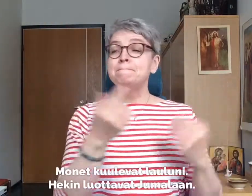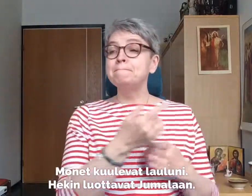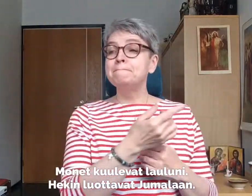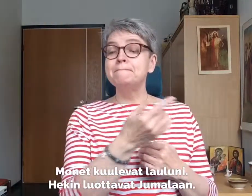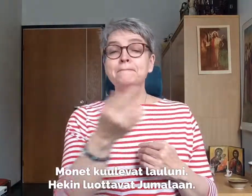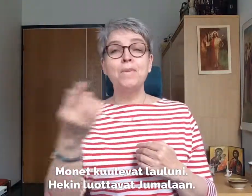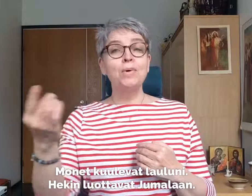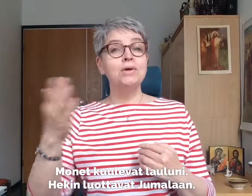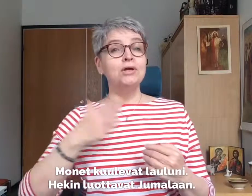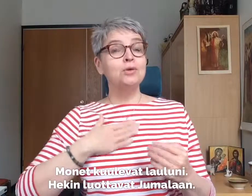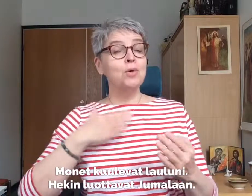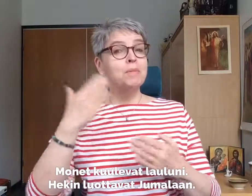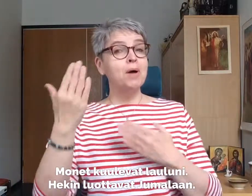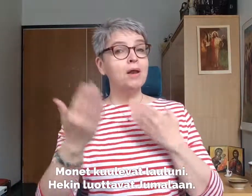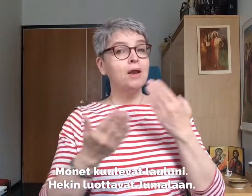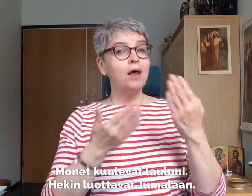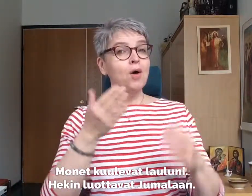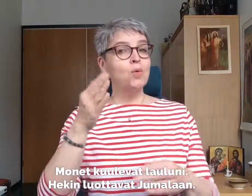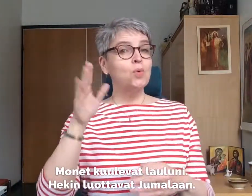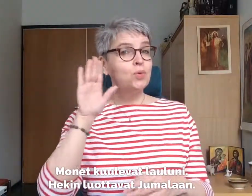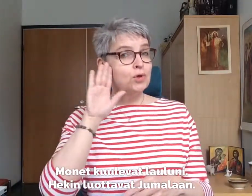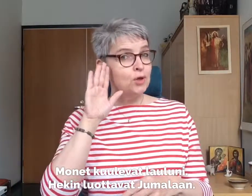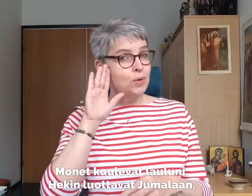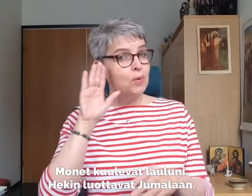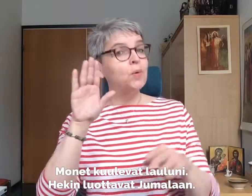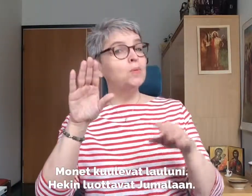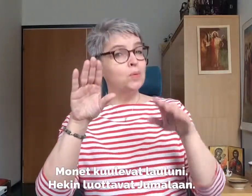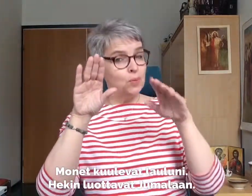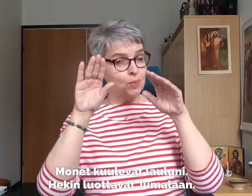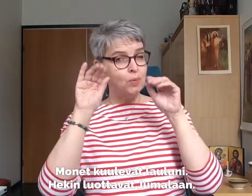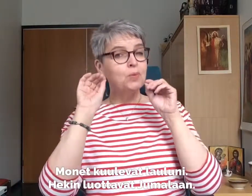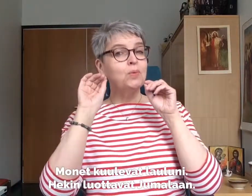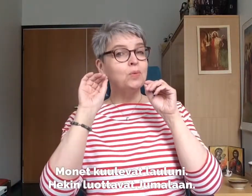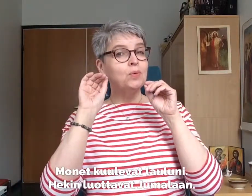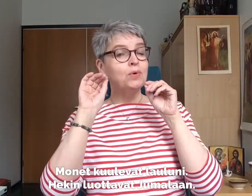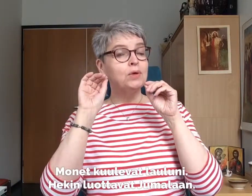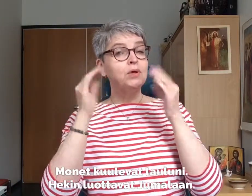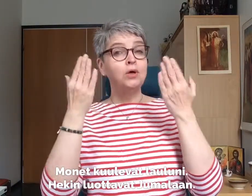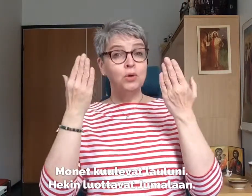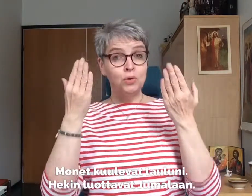Monet kuulevat lauluni. Hekin luottavat Jumalaan.